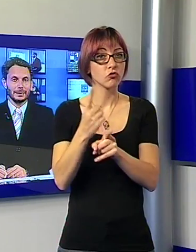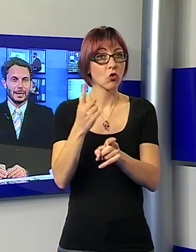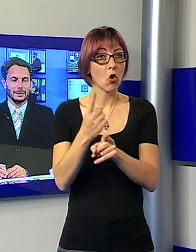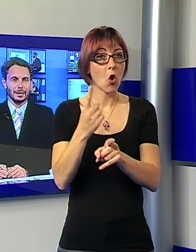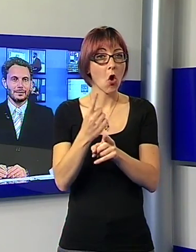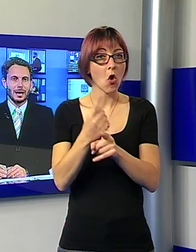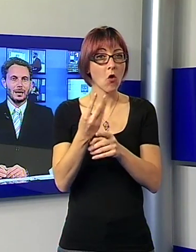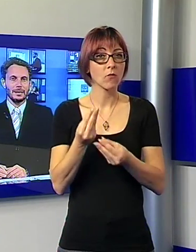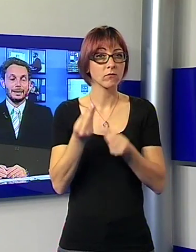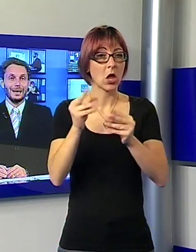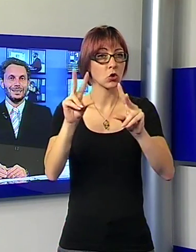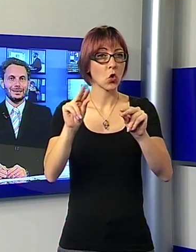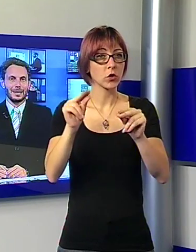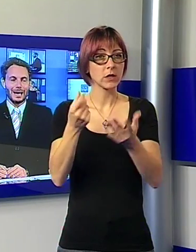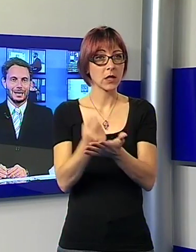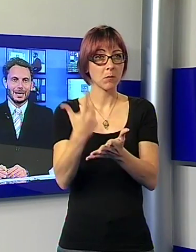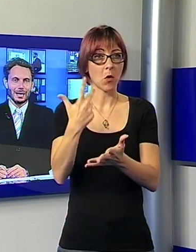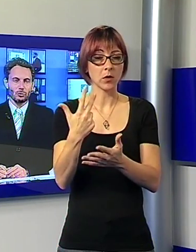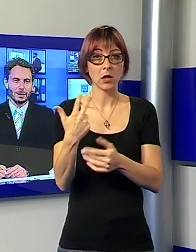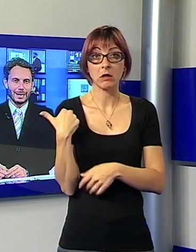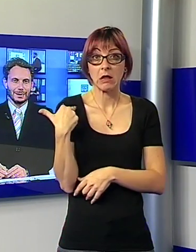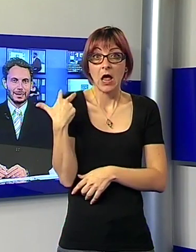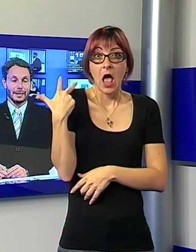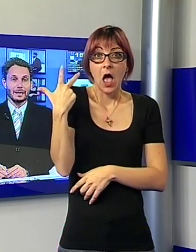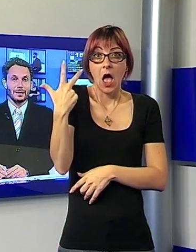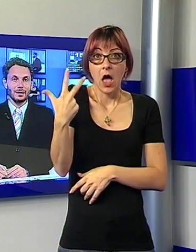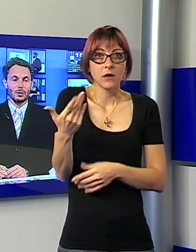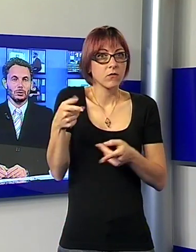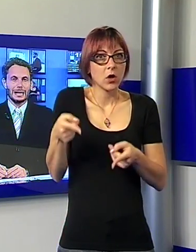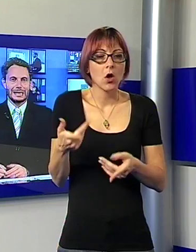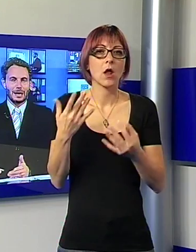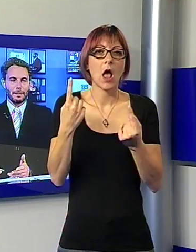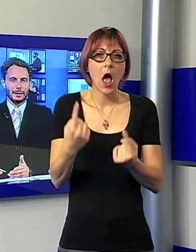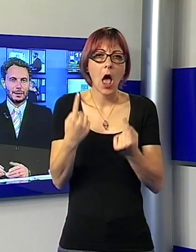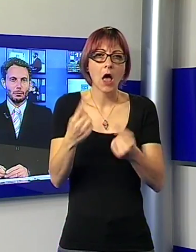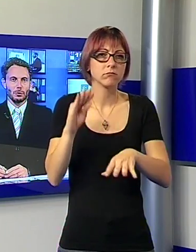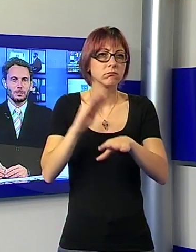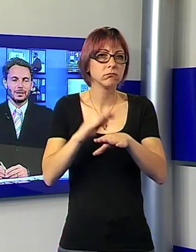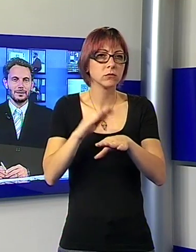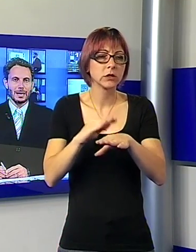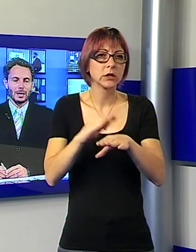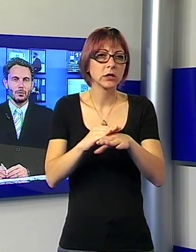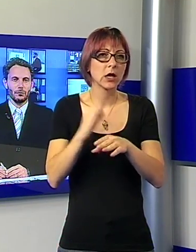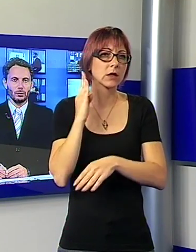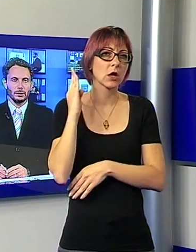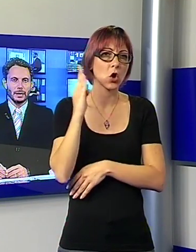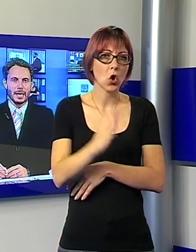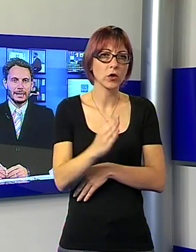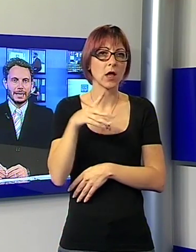attesa da tre anni, la giornata delle richieste di condanna da parte dei pubblici ministeri nei confronti dei